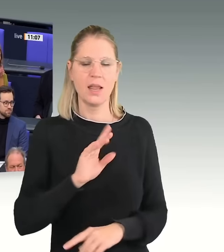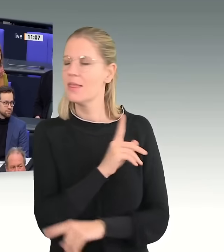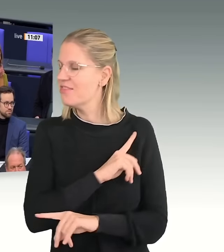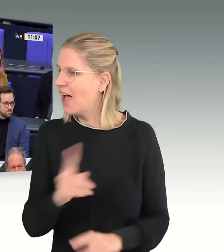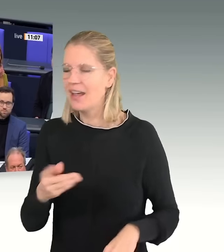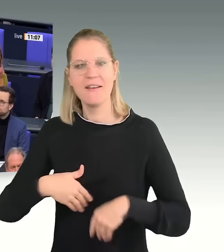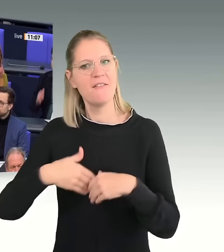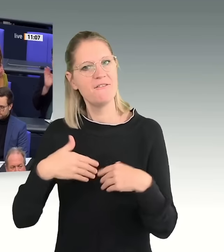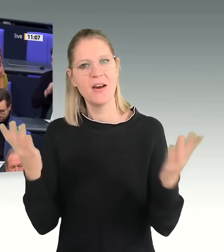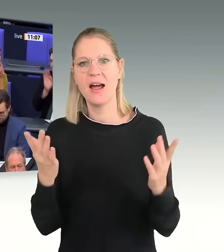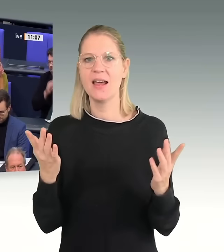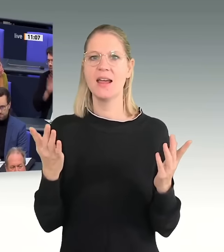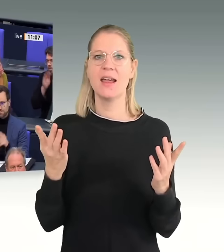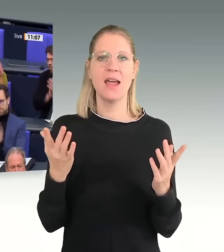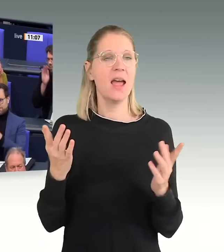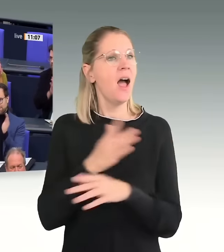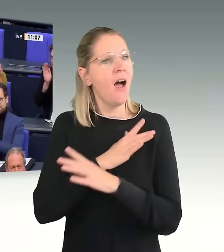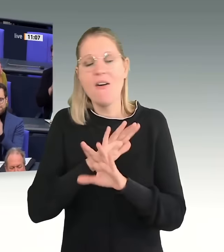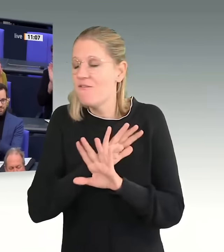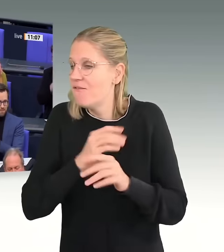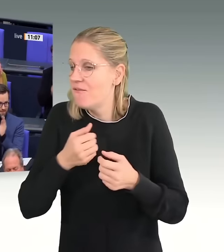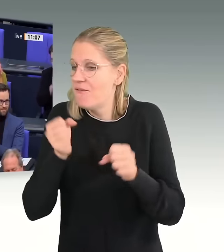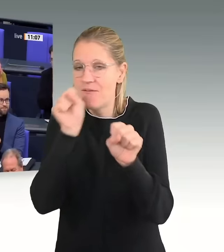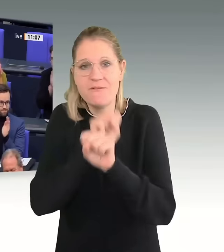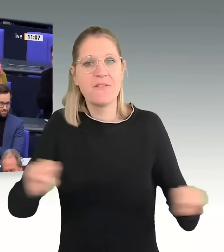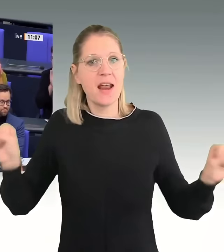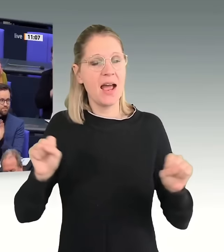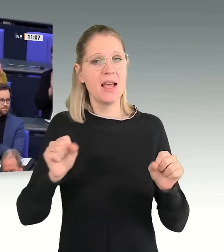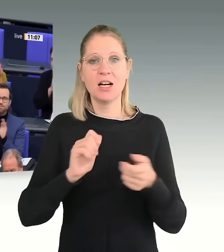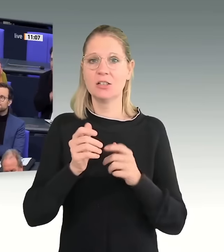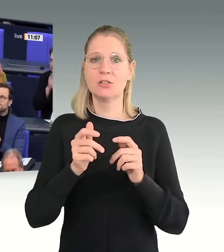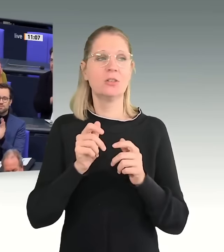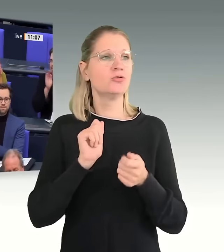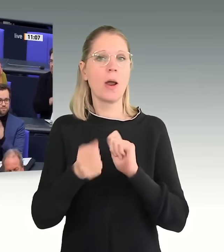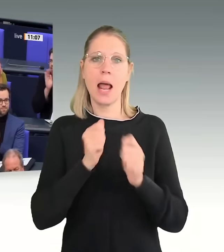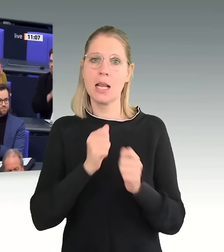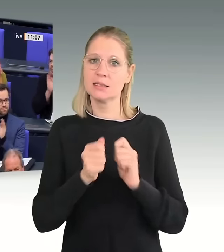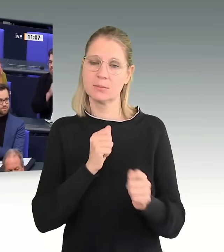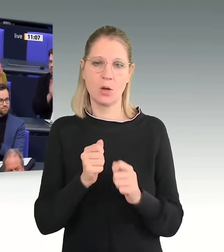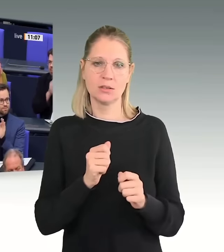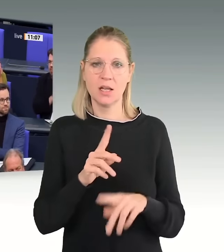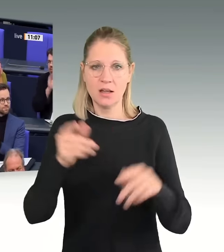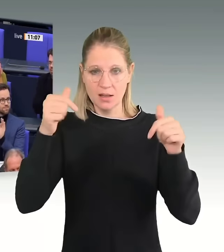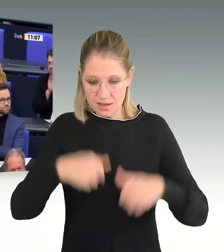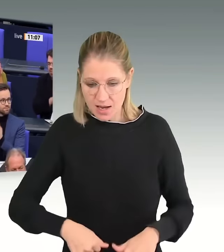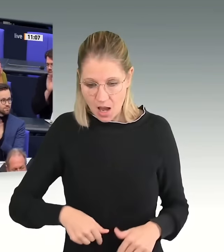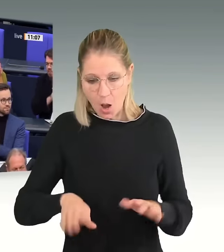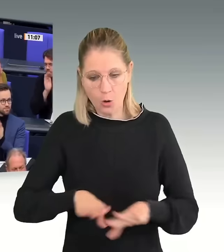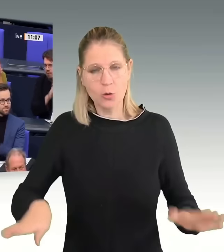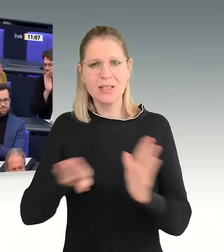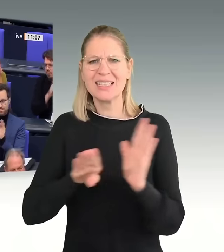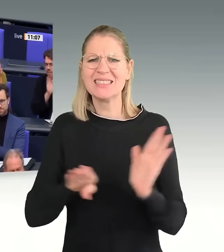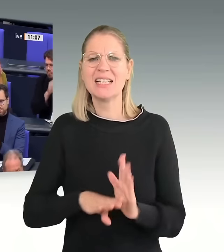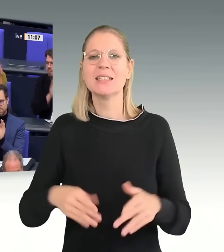investigativer Journalismus, der in diesem Grundgesetz, wo die Freiheit der Presse, die